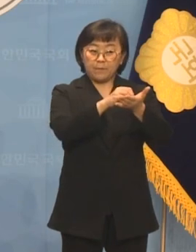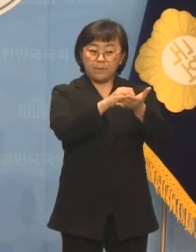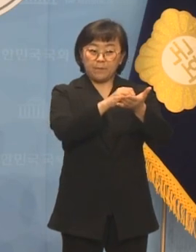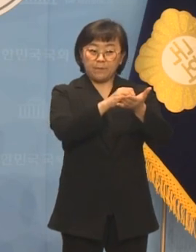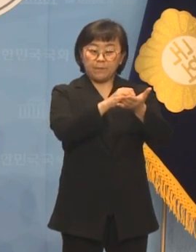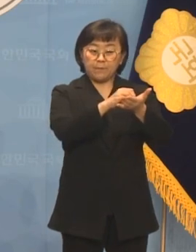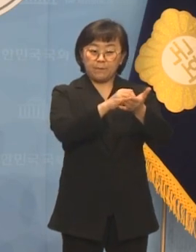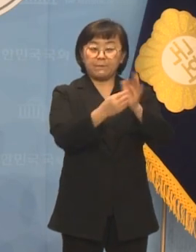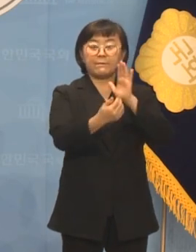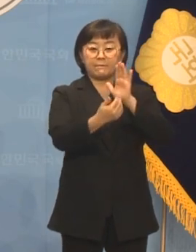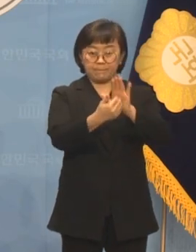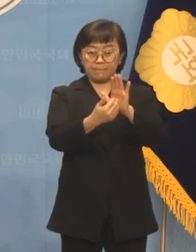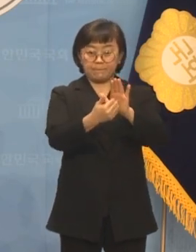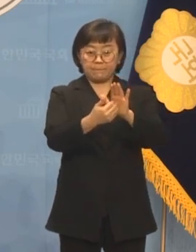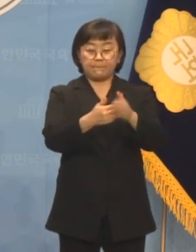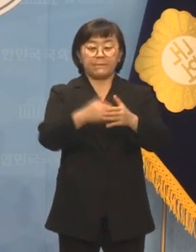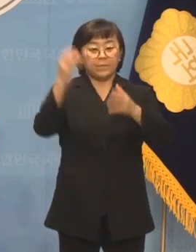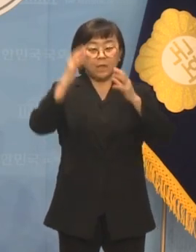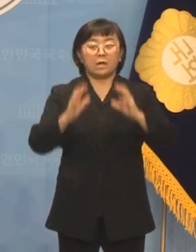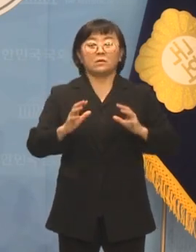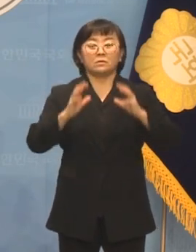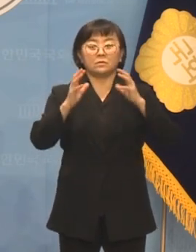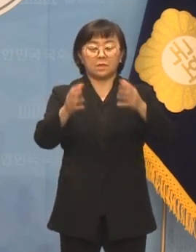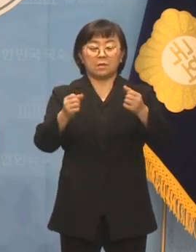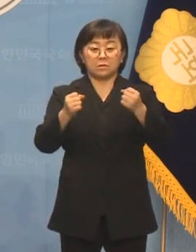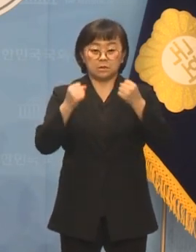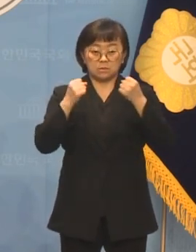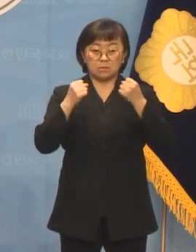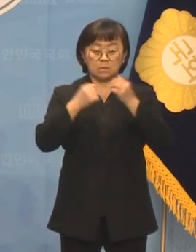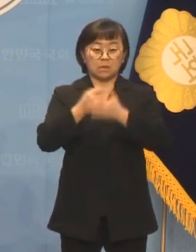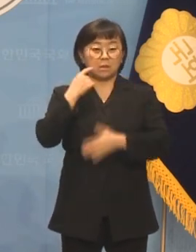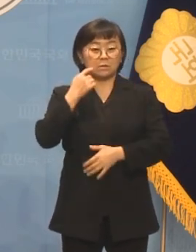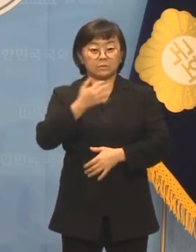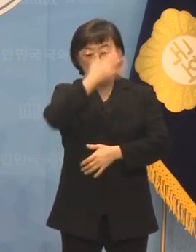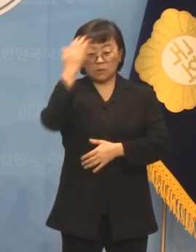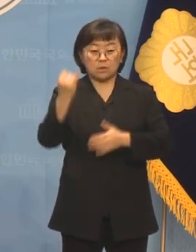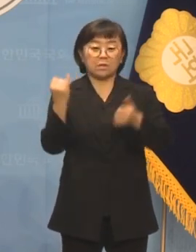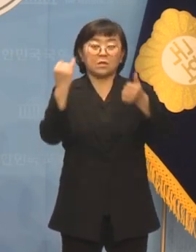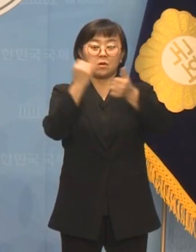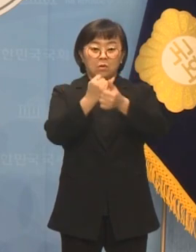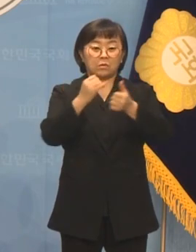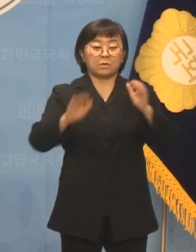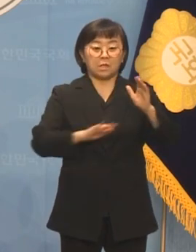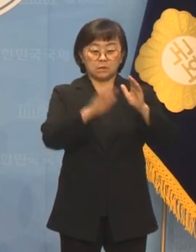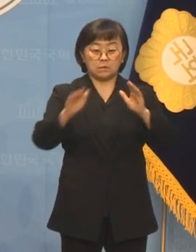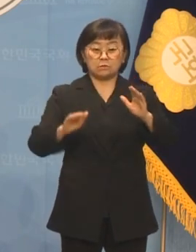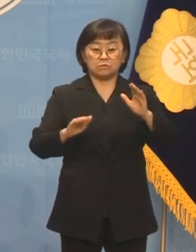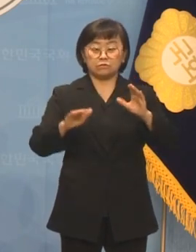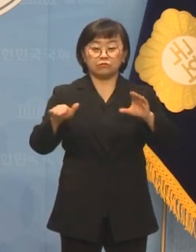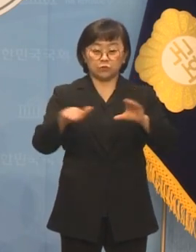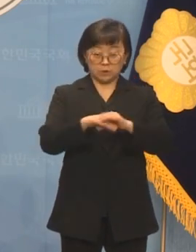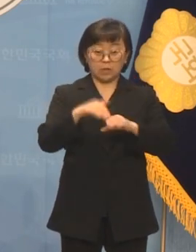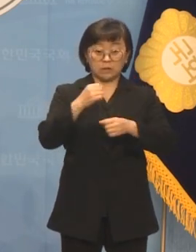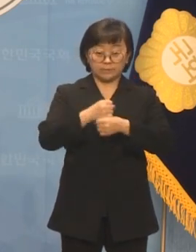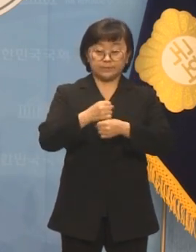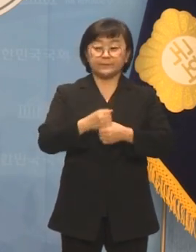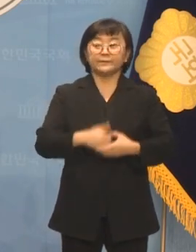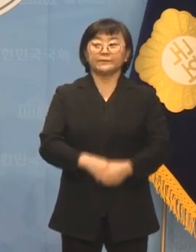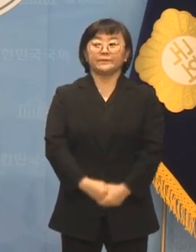저지하여 대한민국의 건전하고 아름다운 결혼 및 가정 문화를 지키겠습니다.